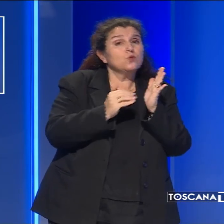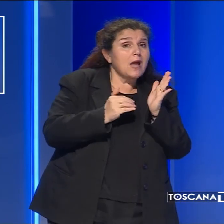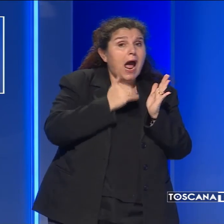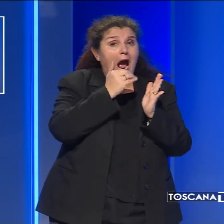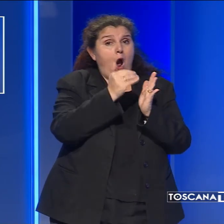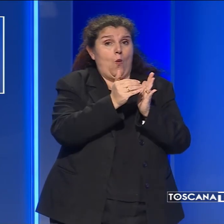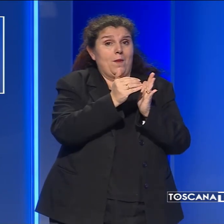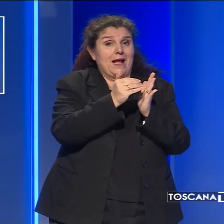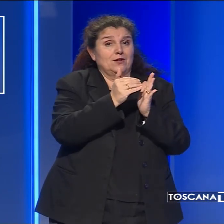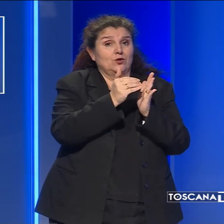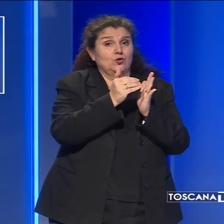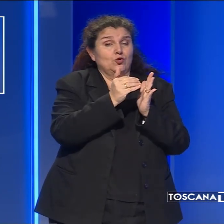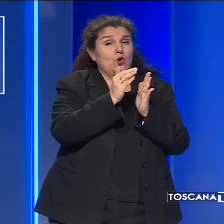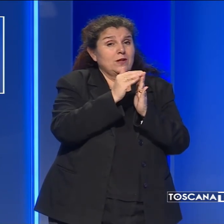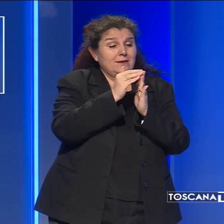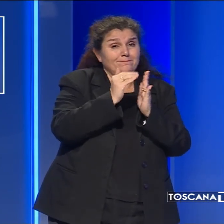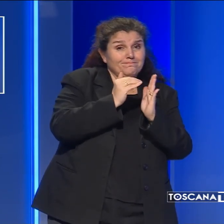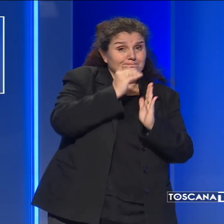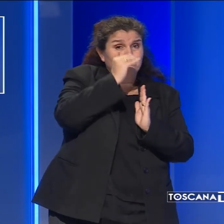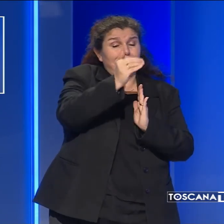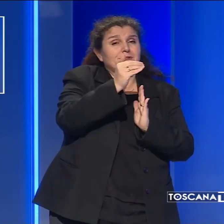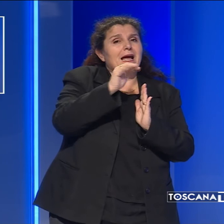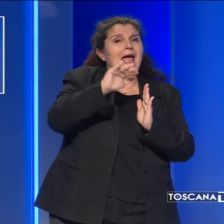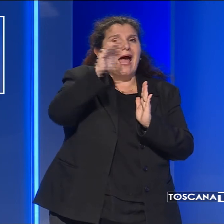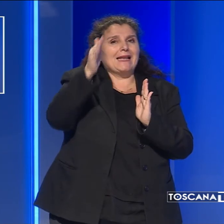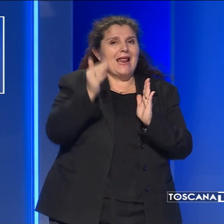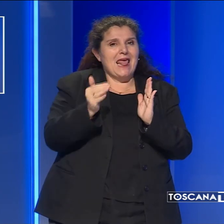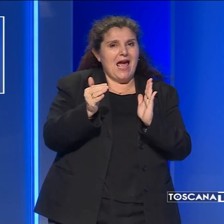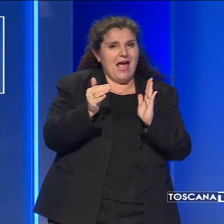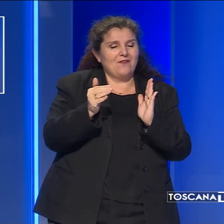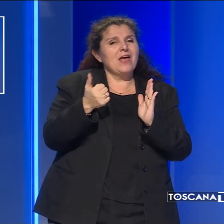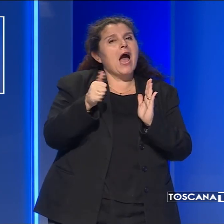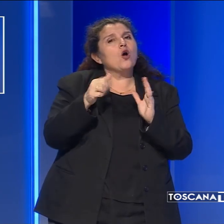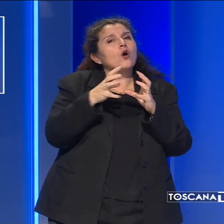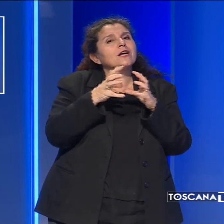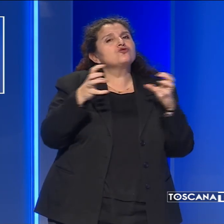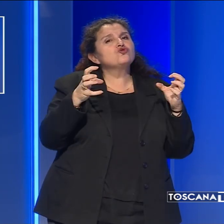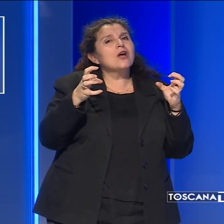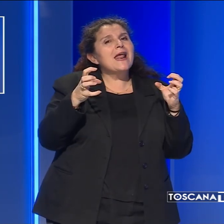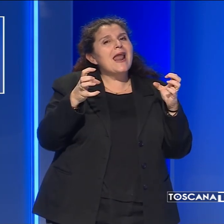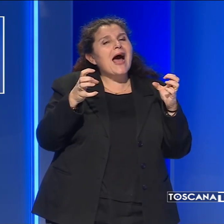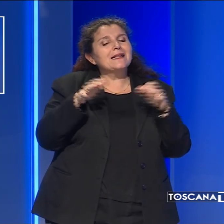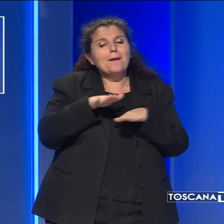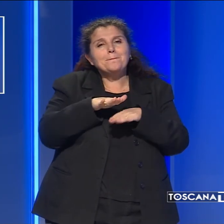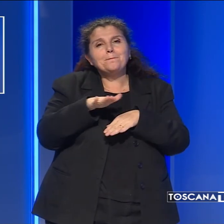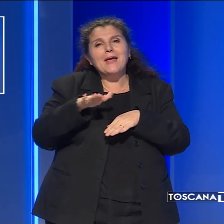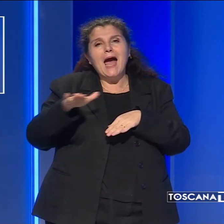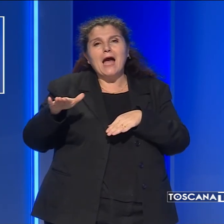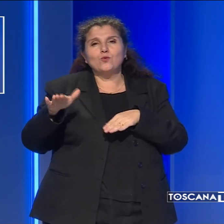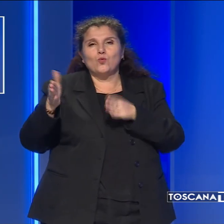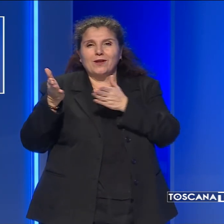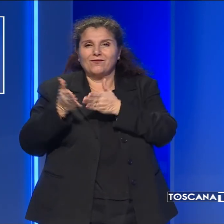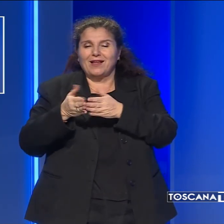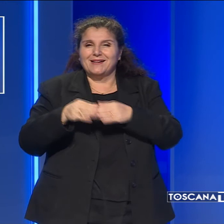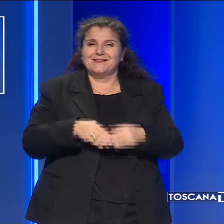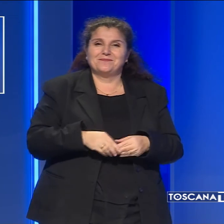soprattutto nei valori massimi e sui rilievi. Ancora gelate nelle pianure dell'interno.